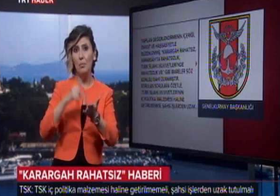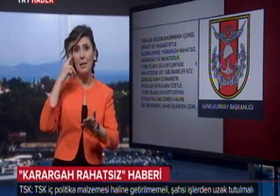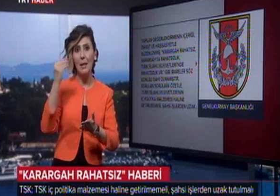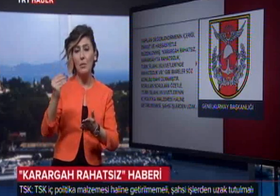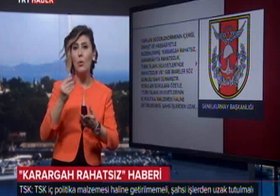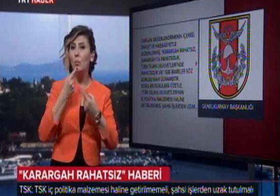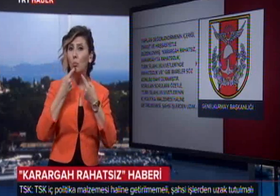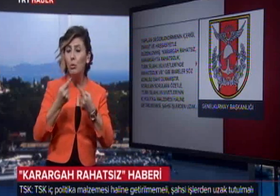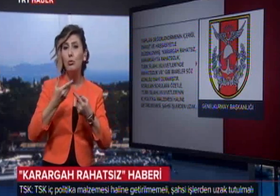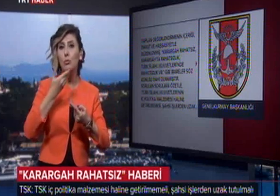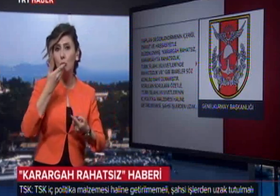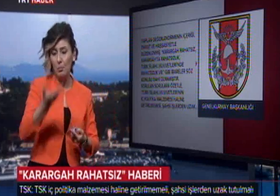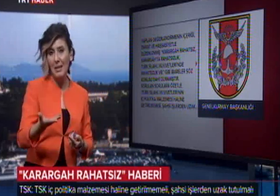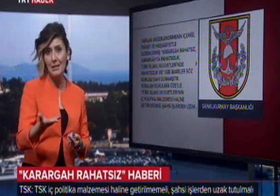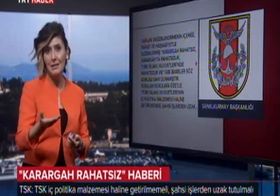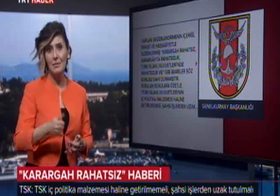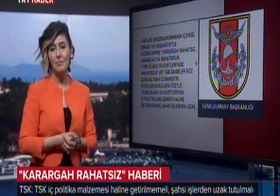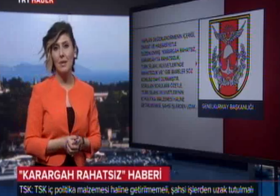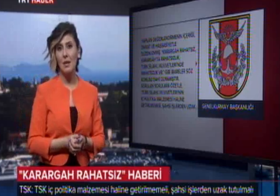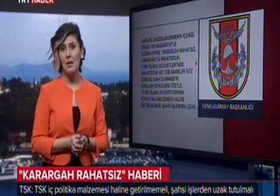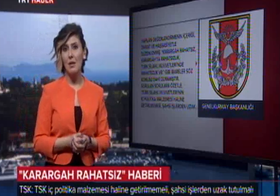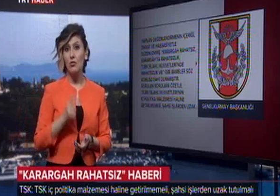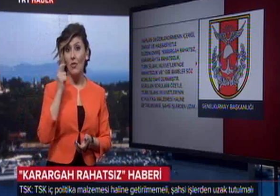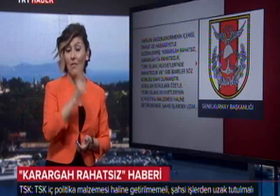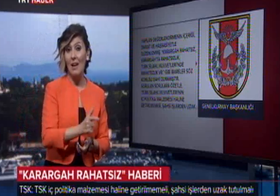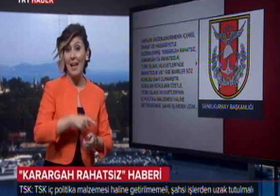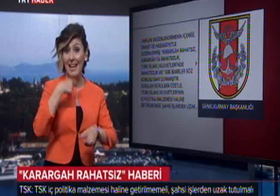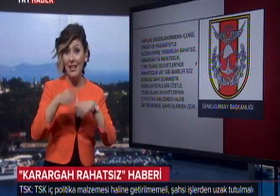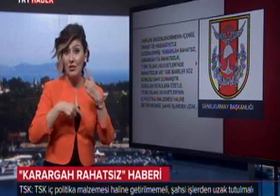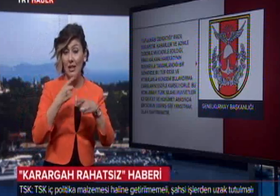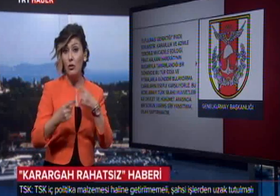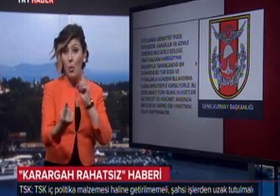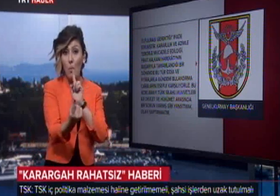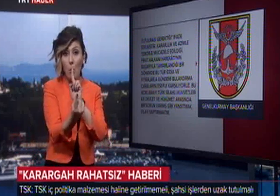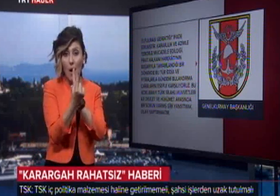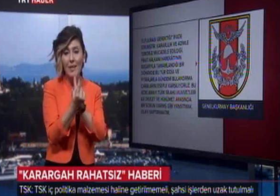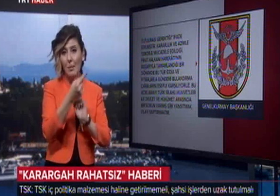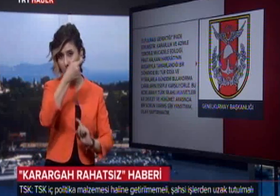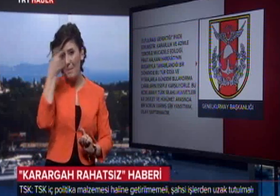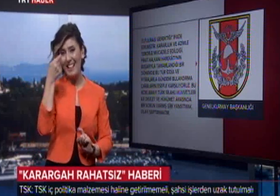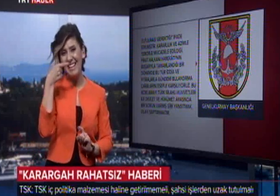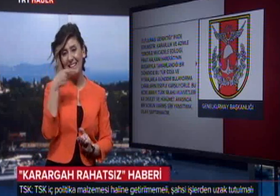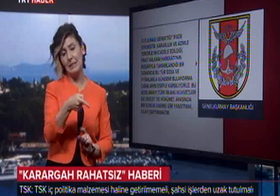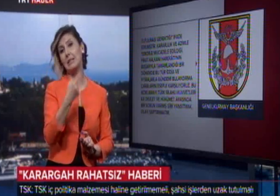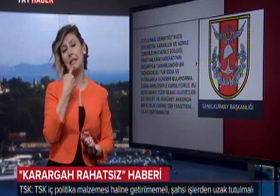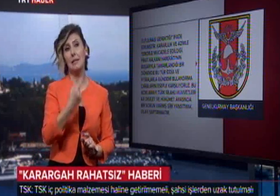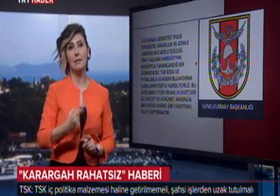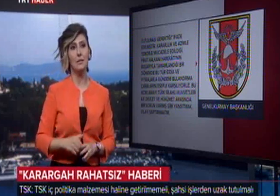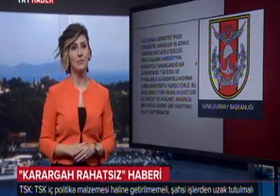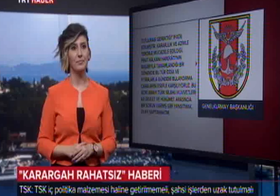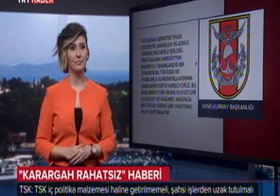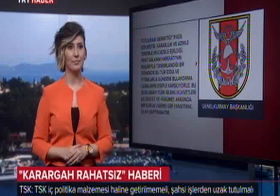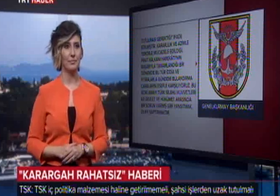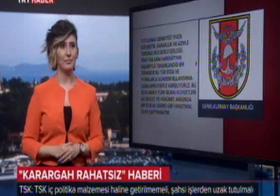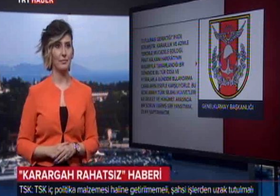bilgilendirmede bulunulduğu belirtildi. Cevap verilen eleştirilerin muhatapları bellidir denildi.